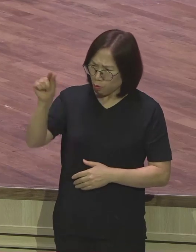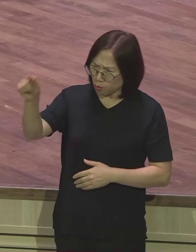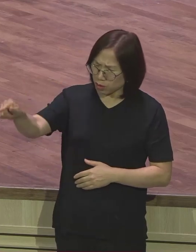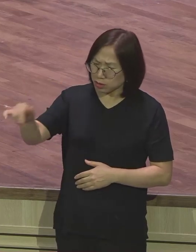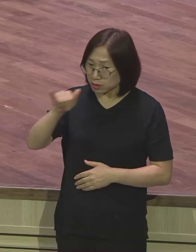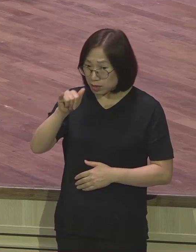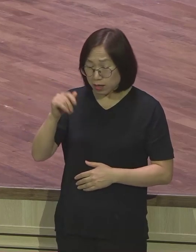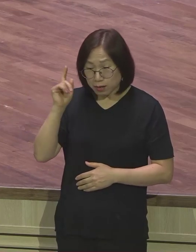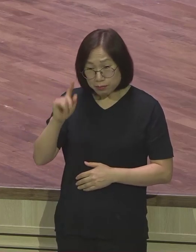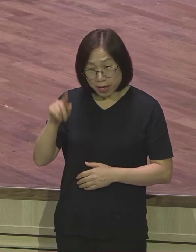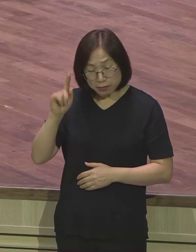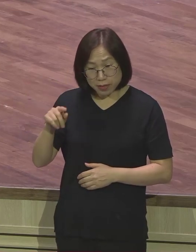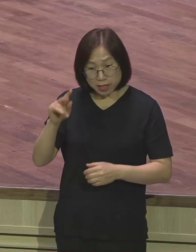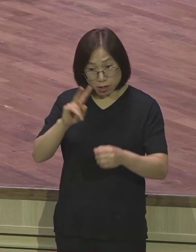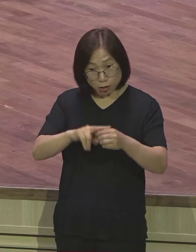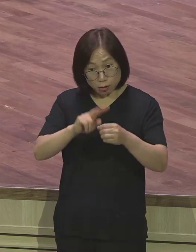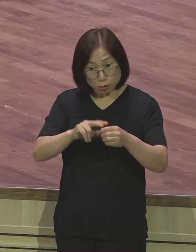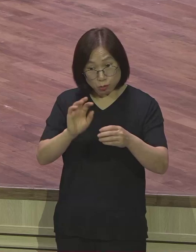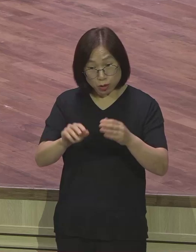어떻게 매일 여의도에 갑니까 못가요